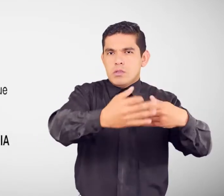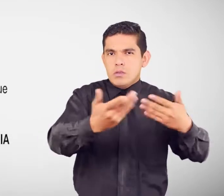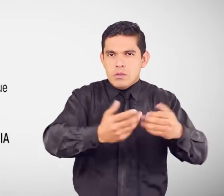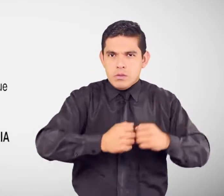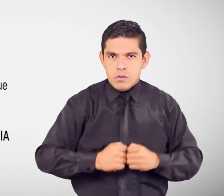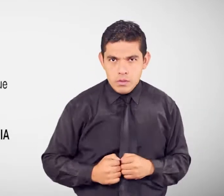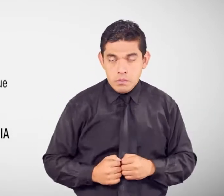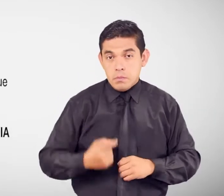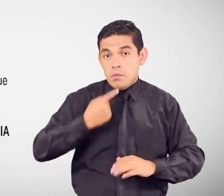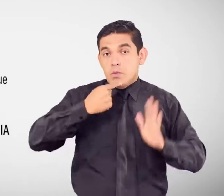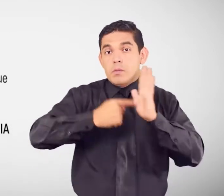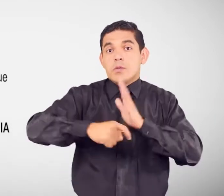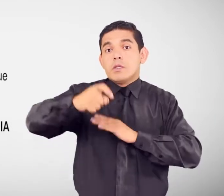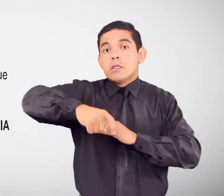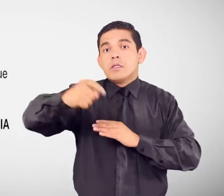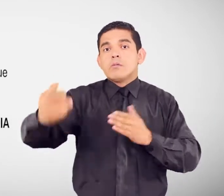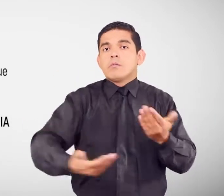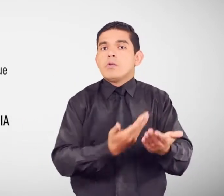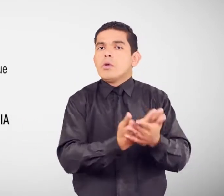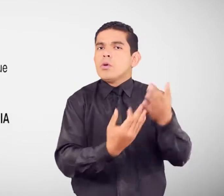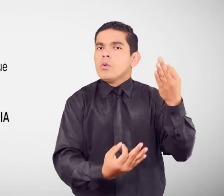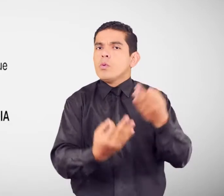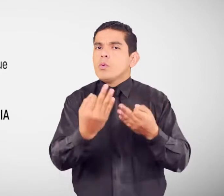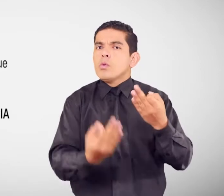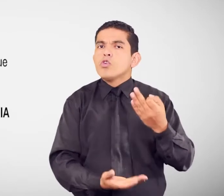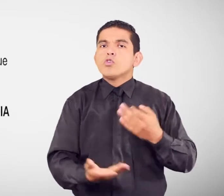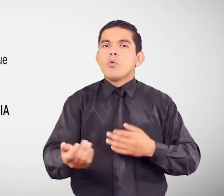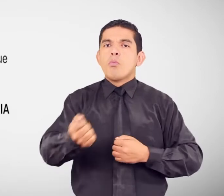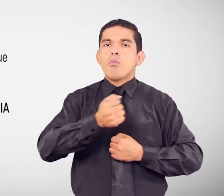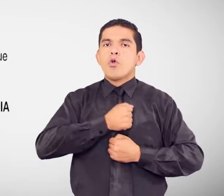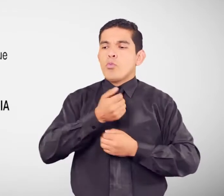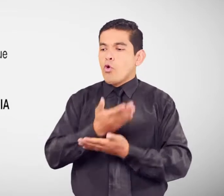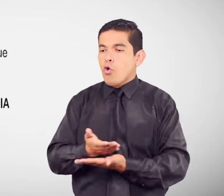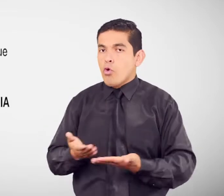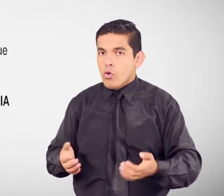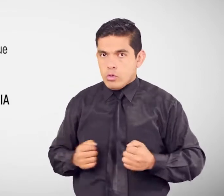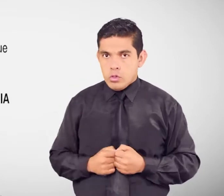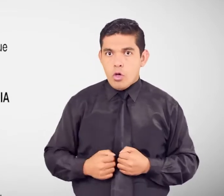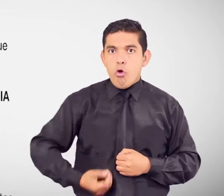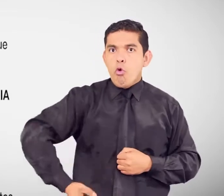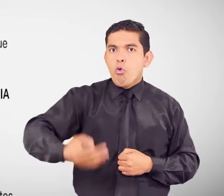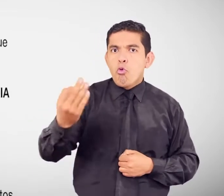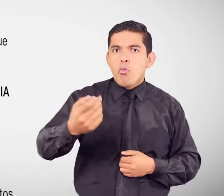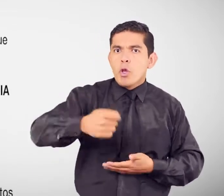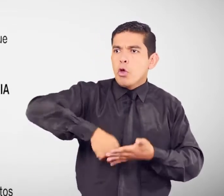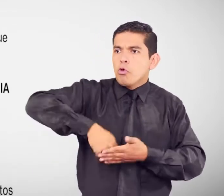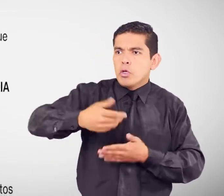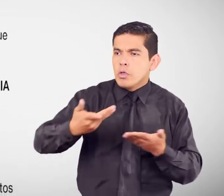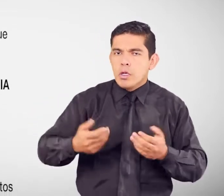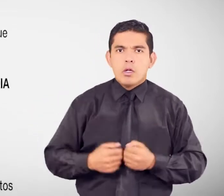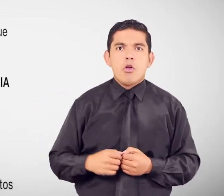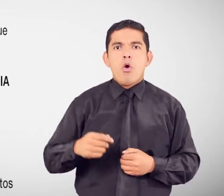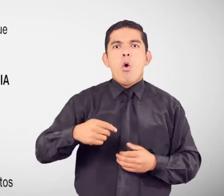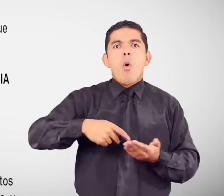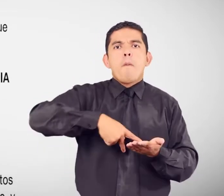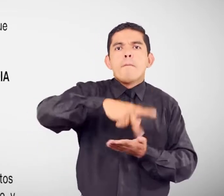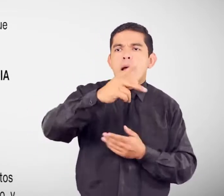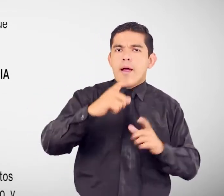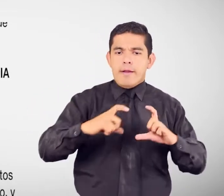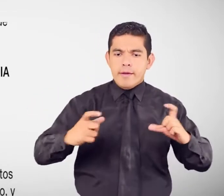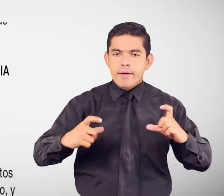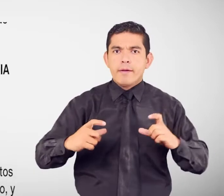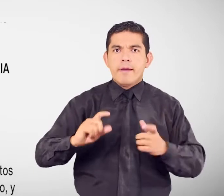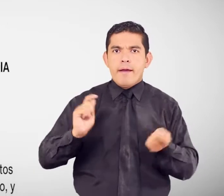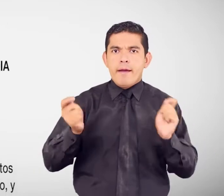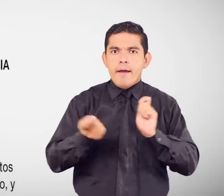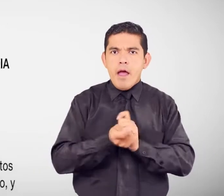necesitas Interponer juicios relacionados con patrimonio Incumplimiento de contratos mercantiles Pagarés Letras de